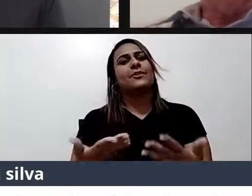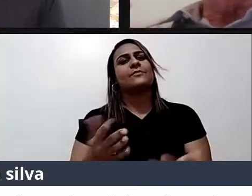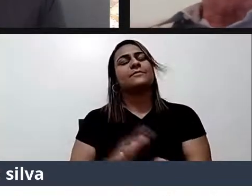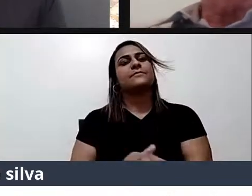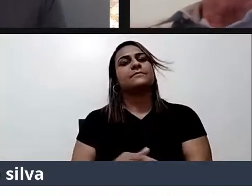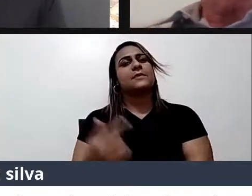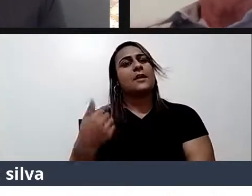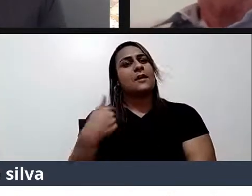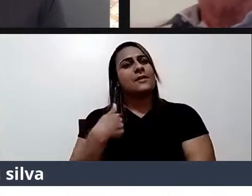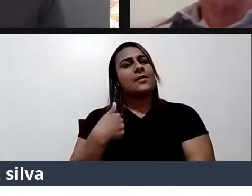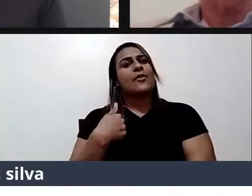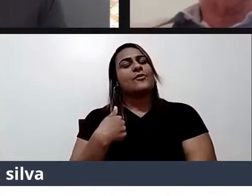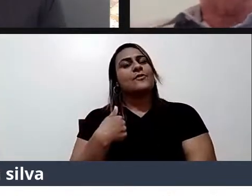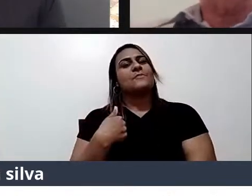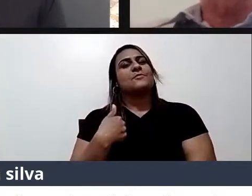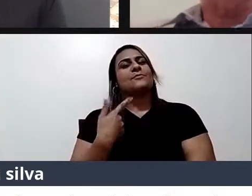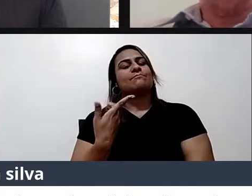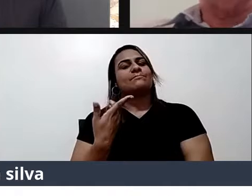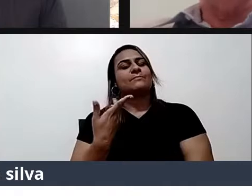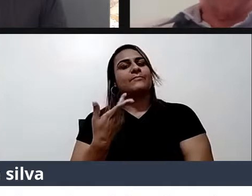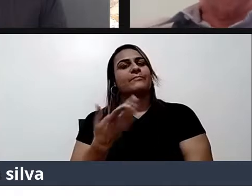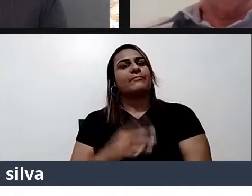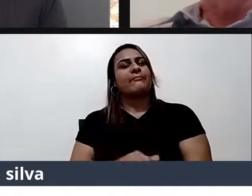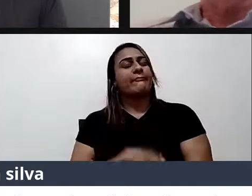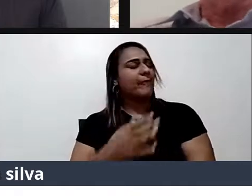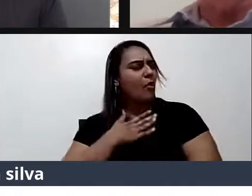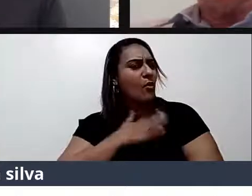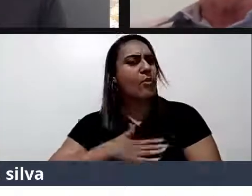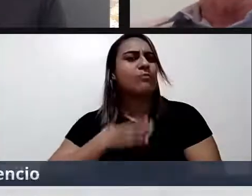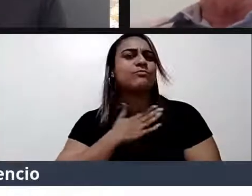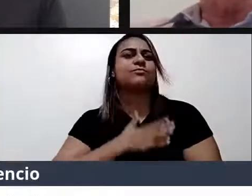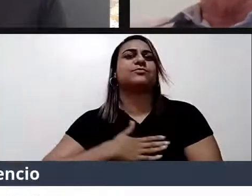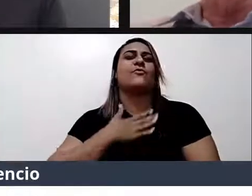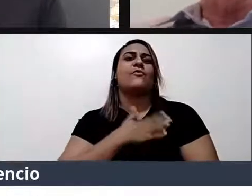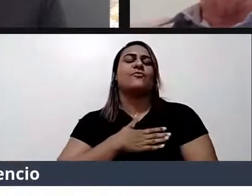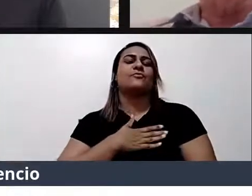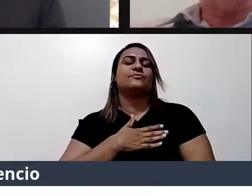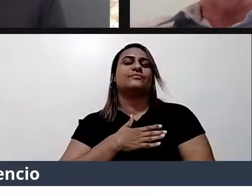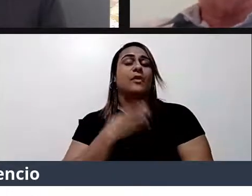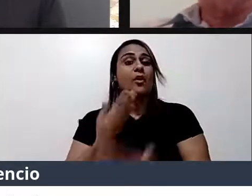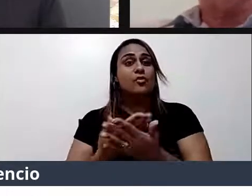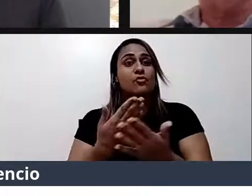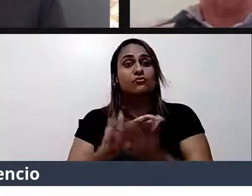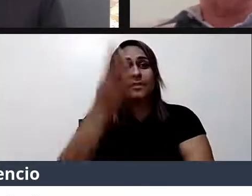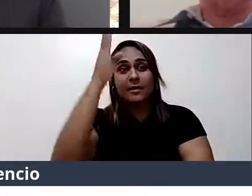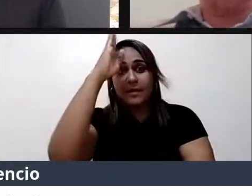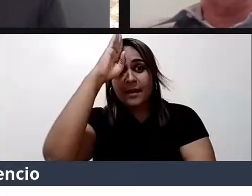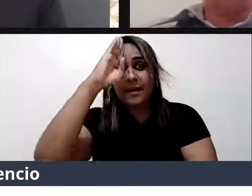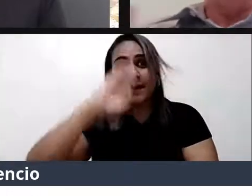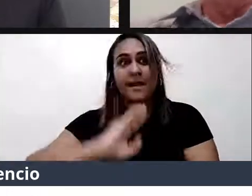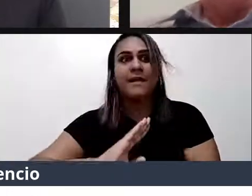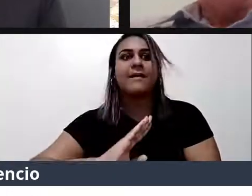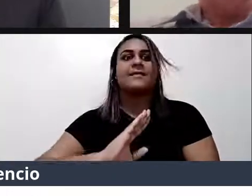Eu estudei de graça. Naquela universidade. Eu estudei de graça. O curso médico todo. Eu devo à sociedade. Muito.